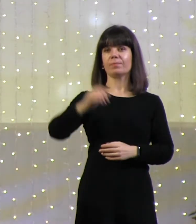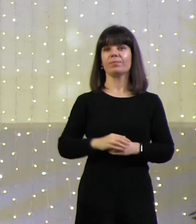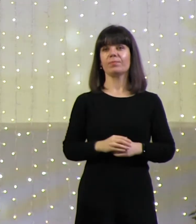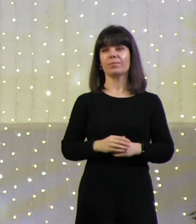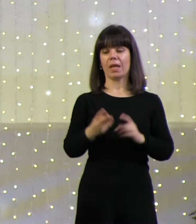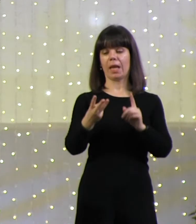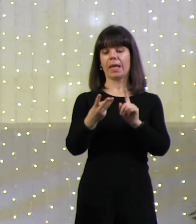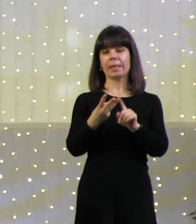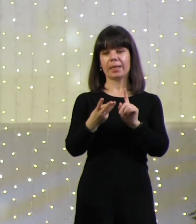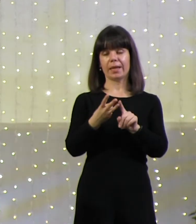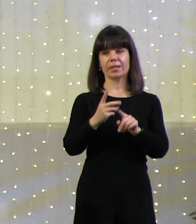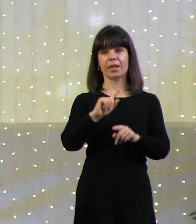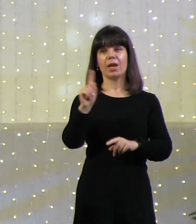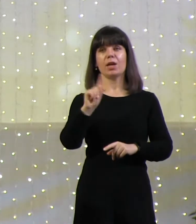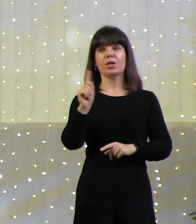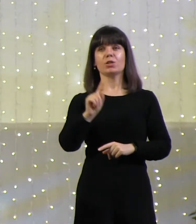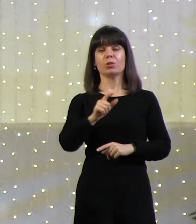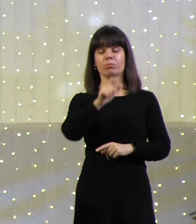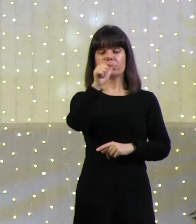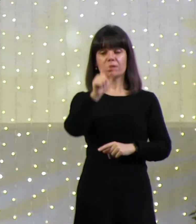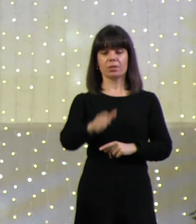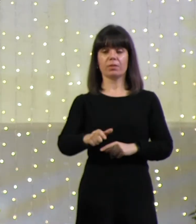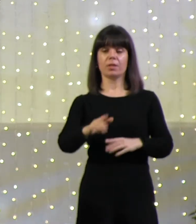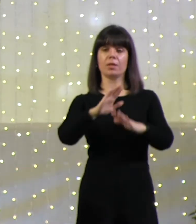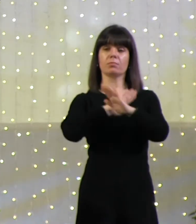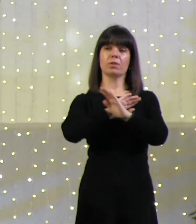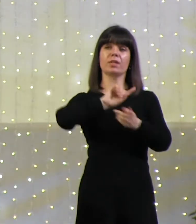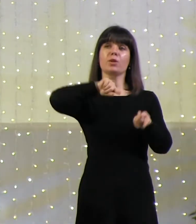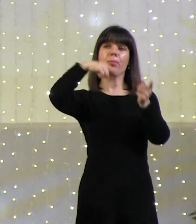И третье, чтобы человек перешел из смерти в жизнь.